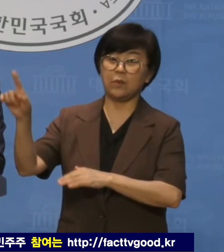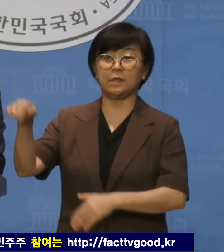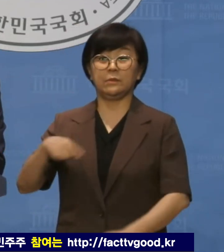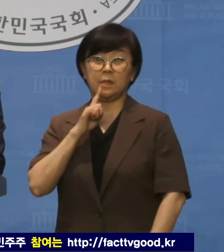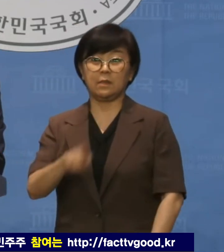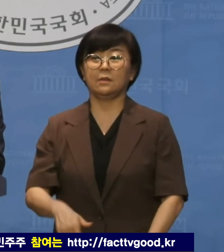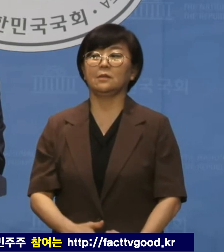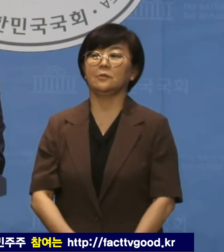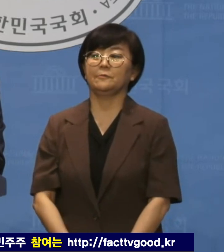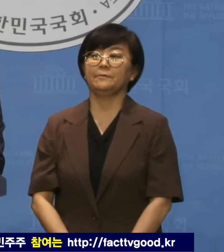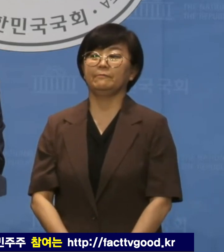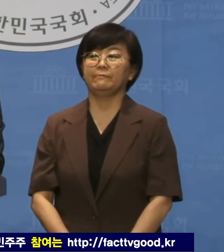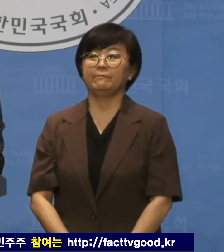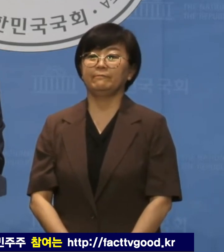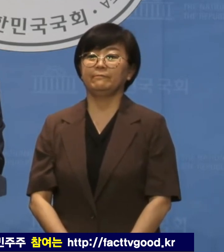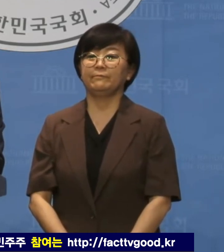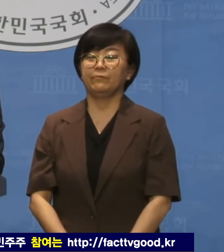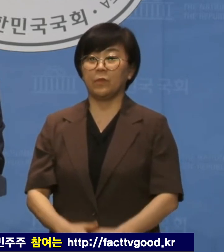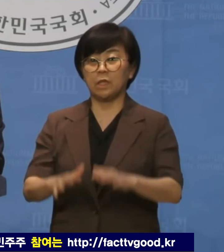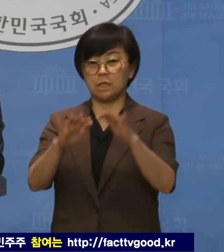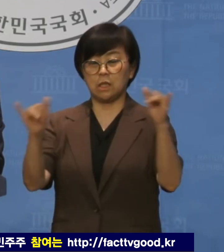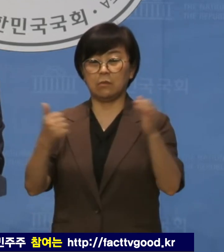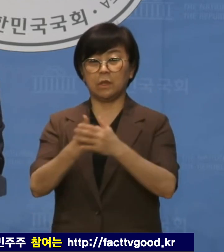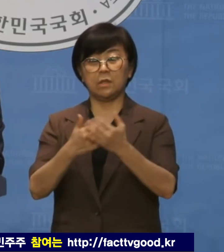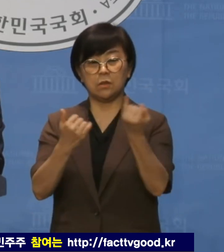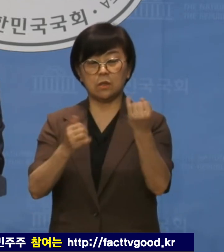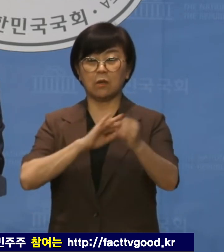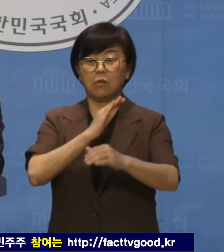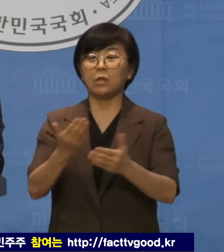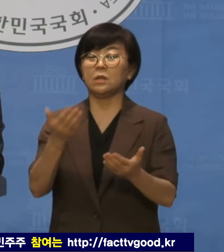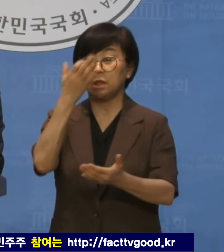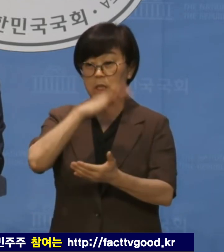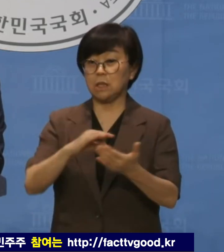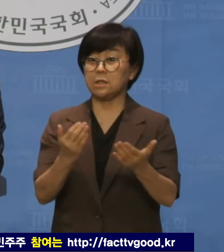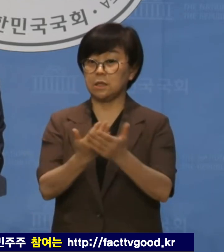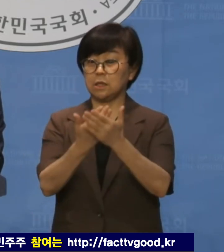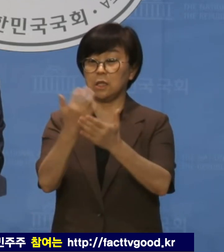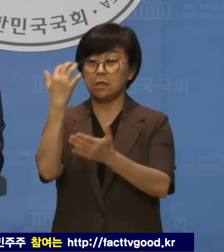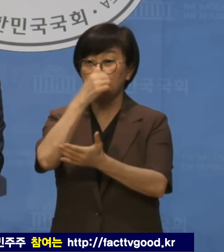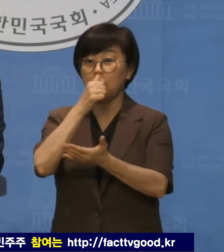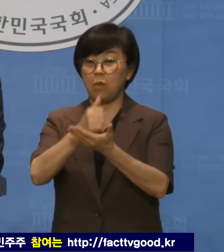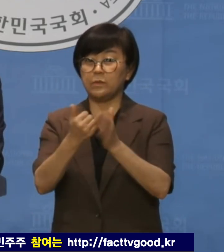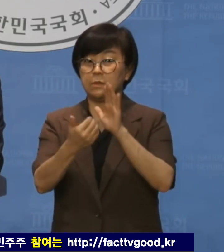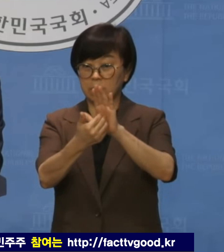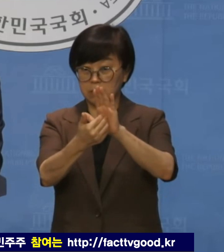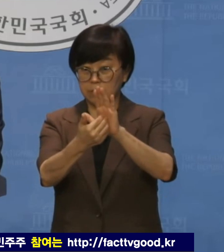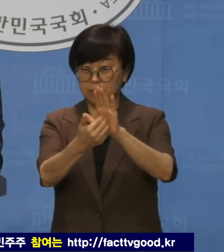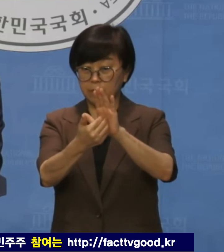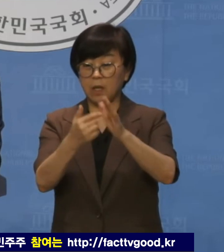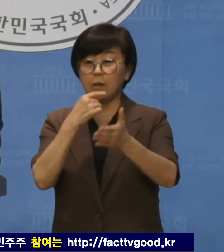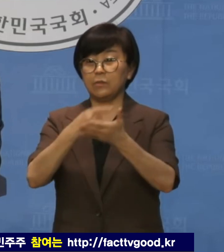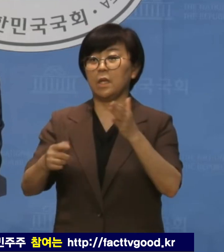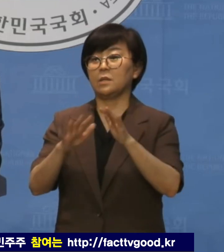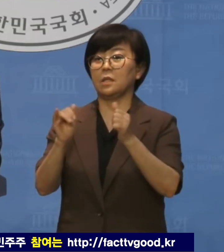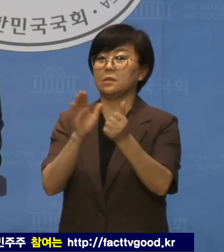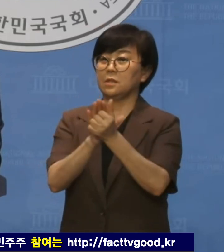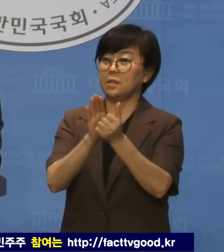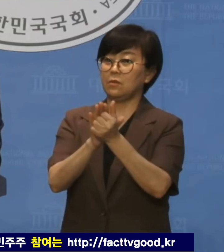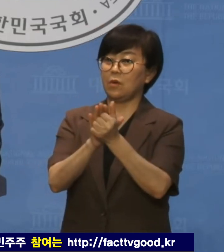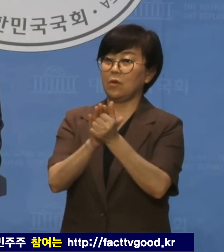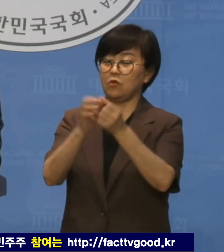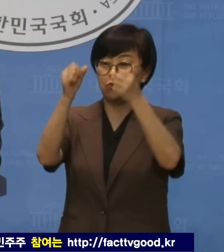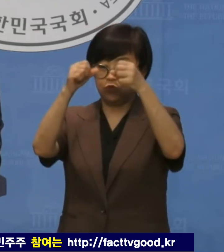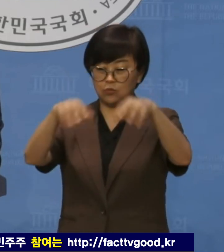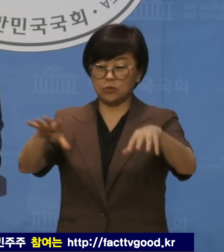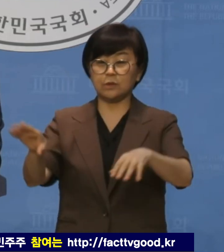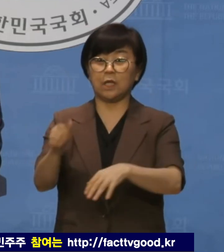온 것입니까? 이런 사람이 여성의 권익증진, 성범죄 예방과 피해자 지원의 주무부처